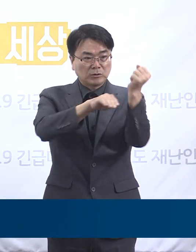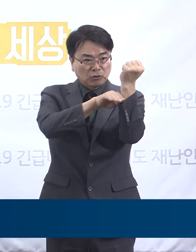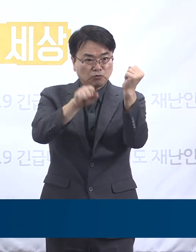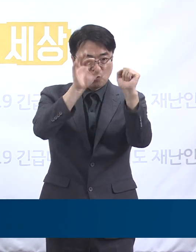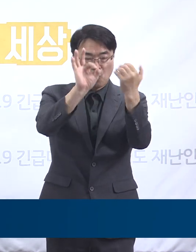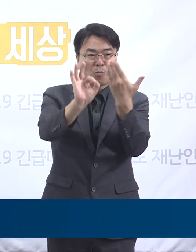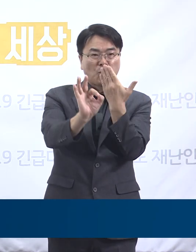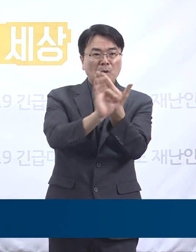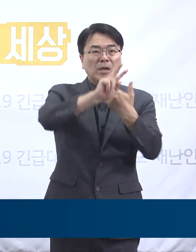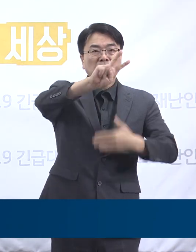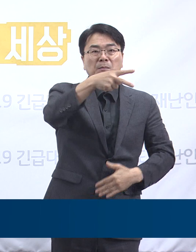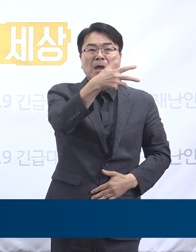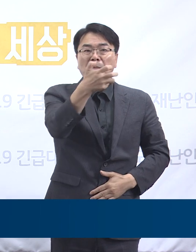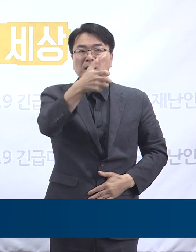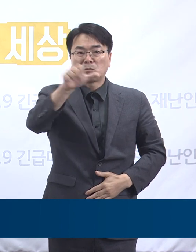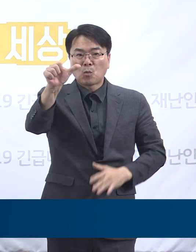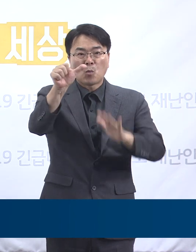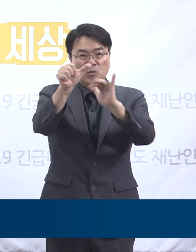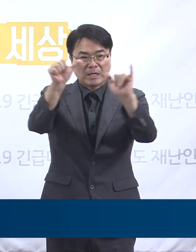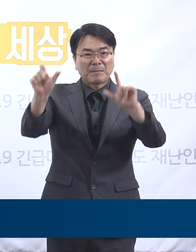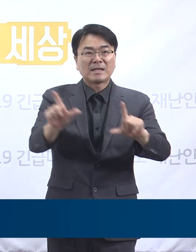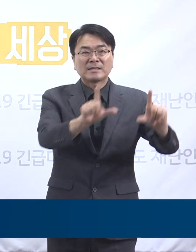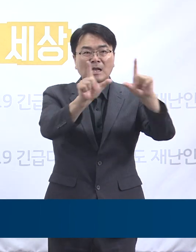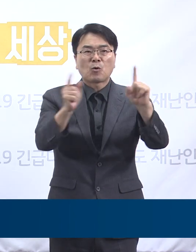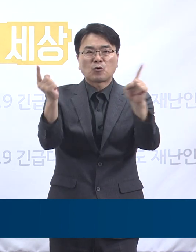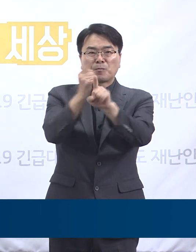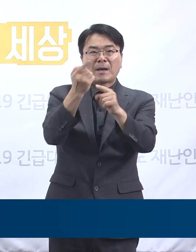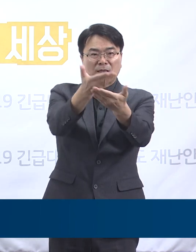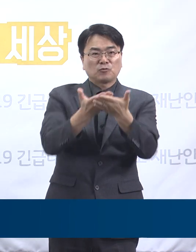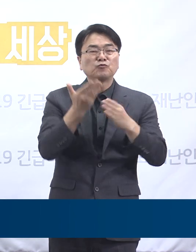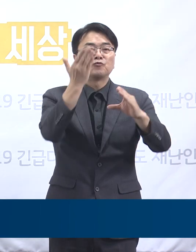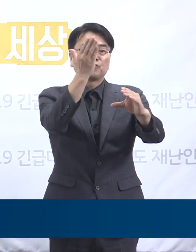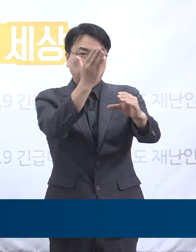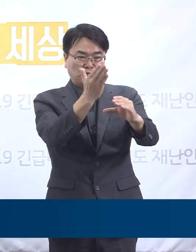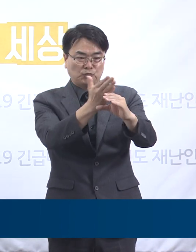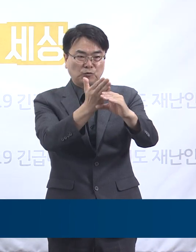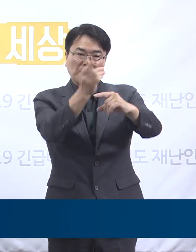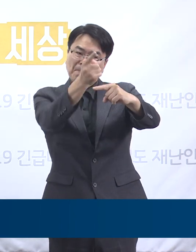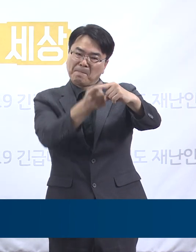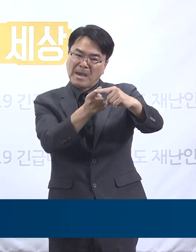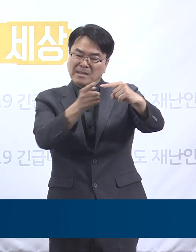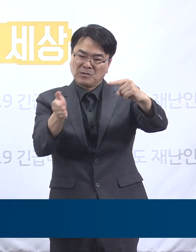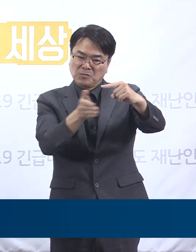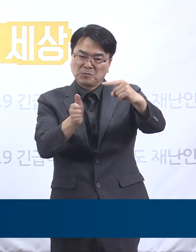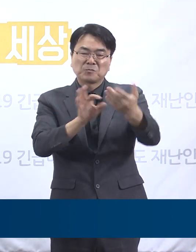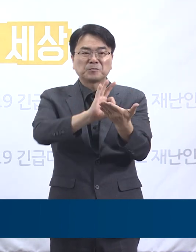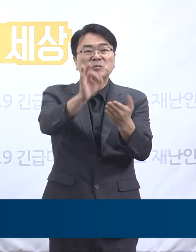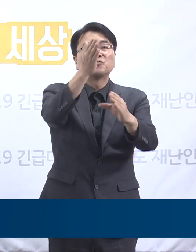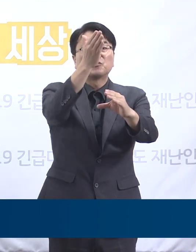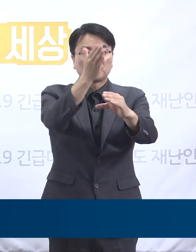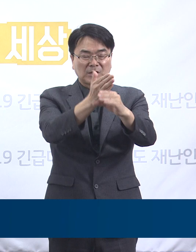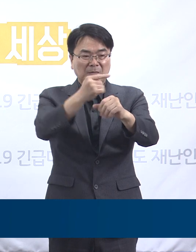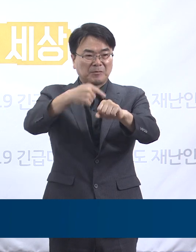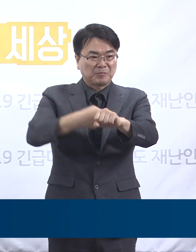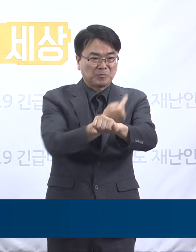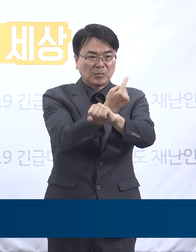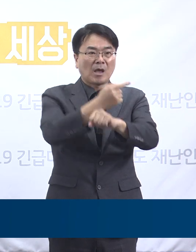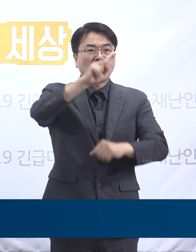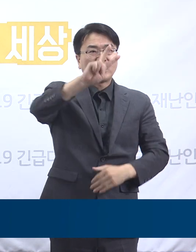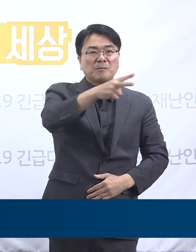285명이 입수하고 있어 55.4%의 사용률을 보이며, 자녀 수용 가능 인원은